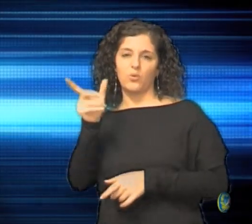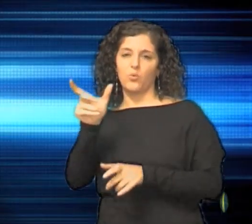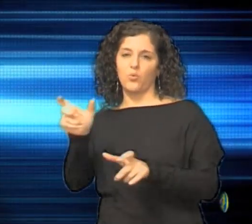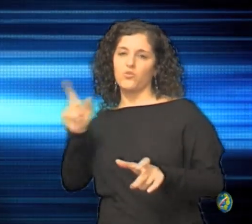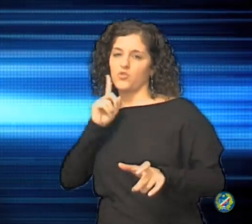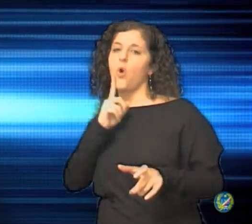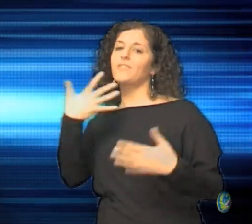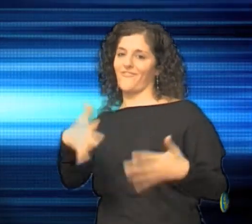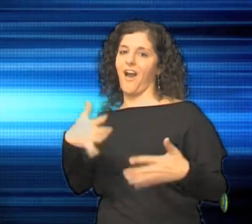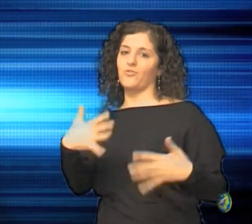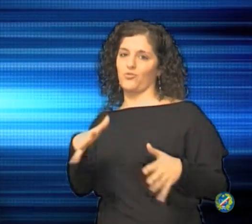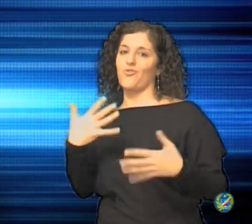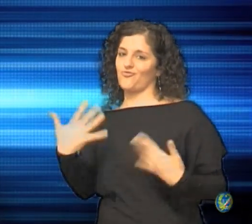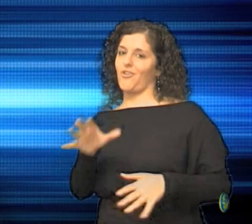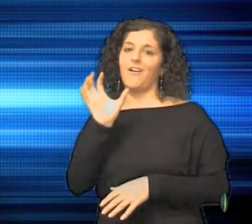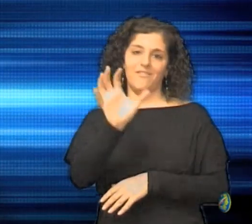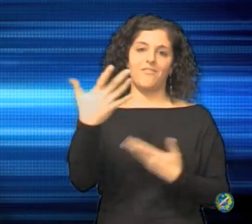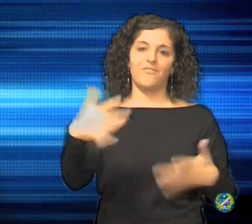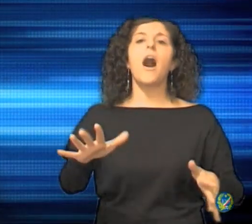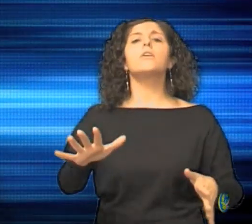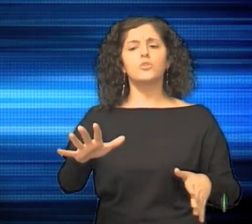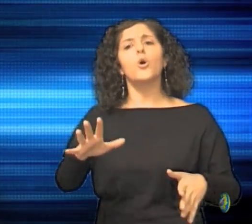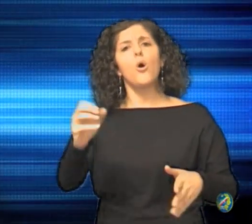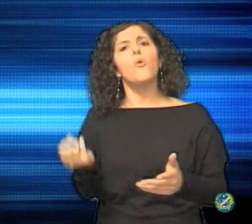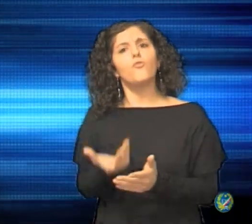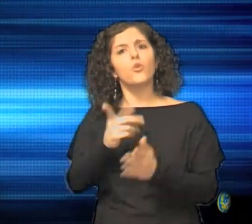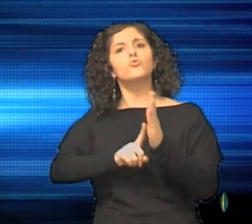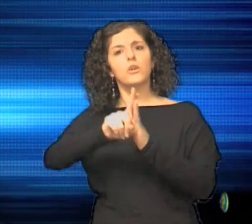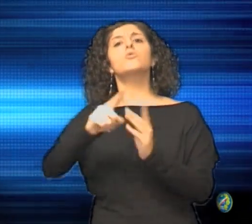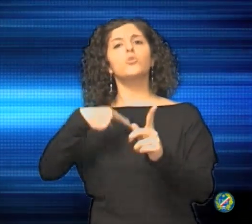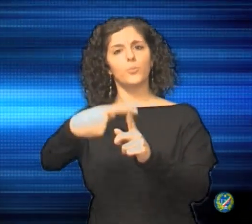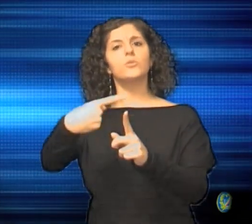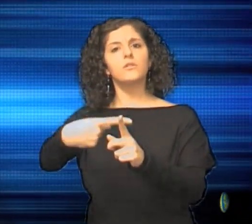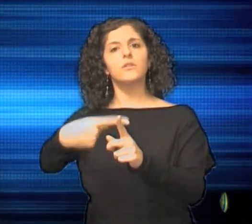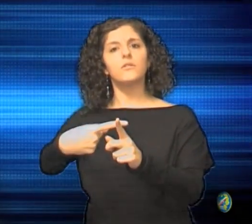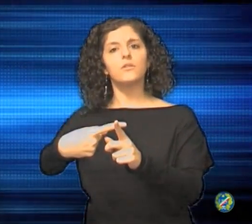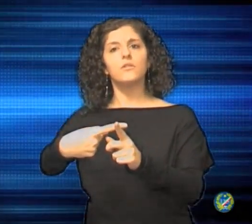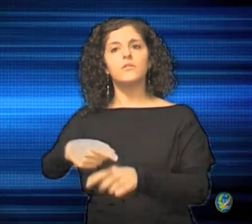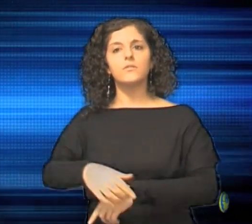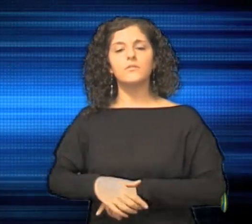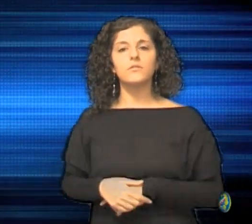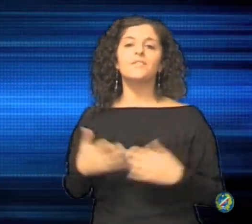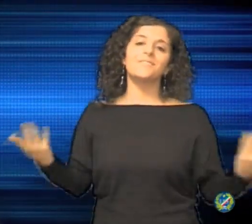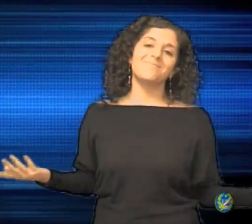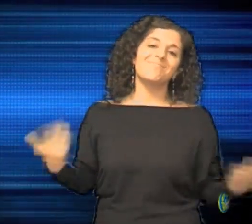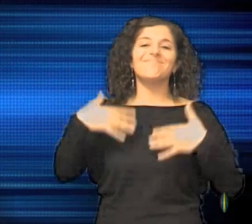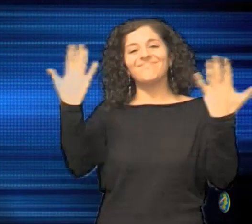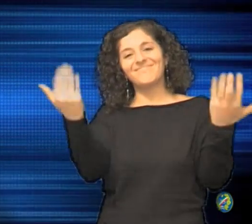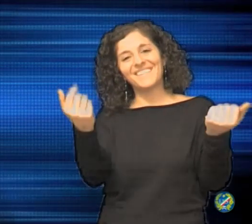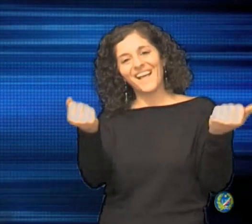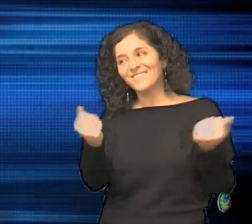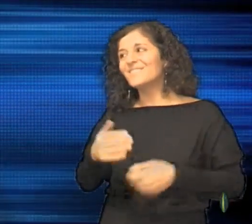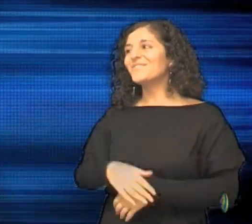e, fortunatamente, con esito positivo. Quindi vi saluto,